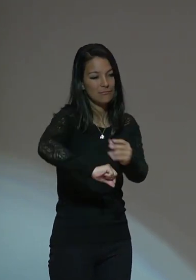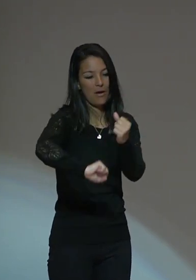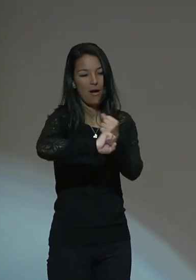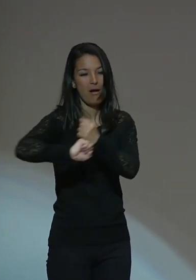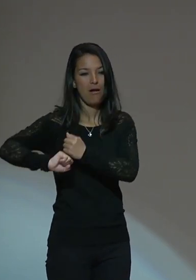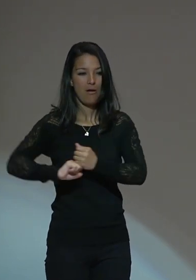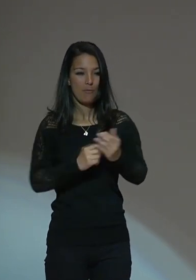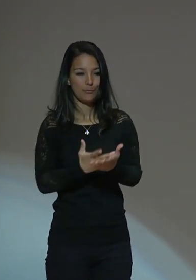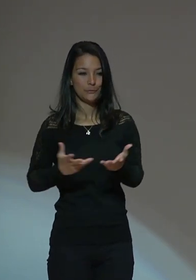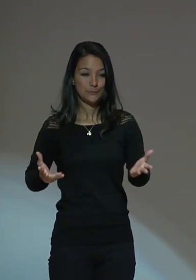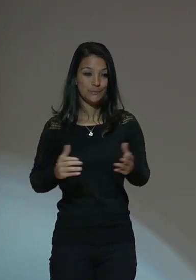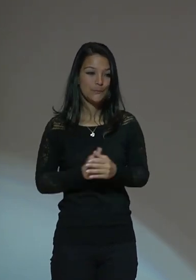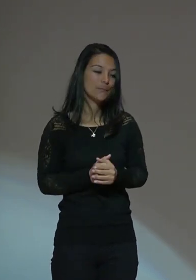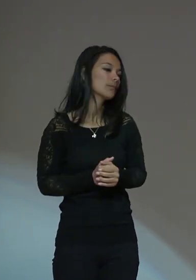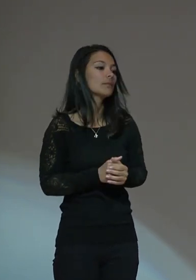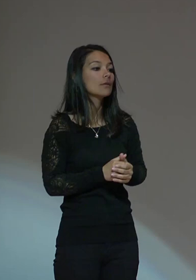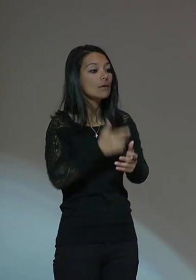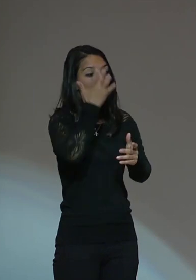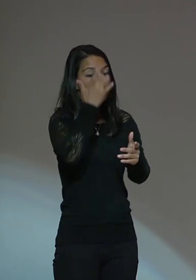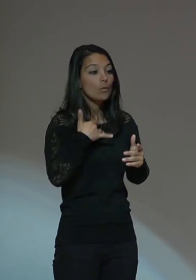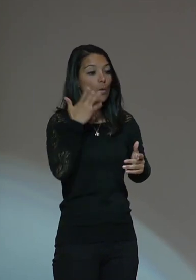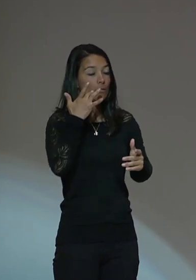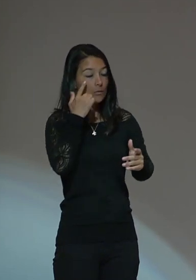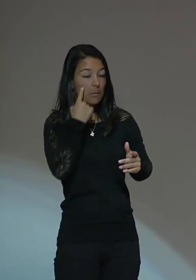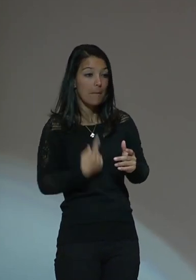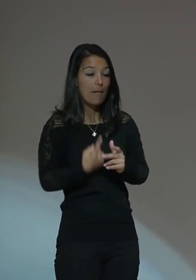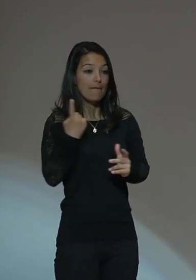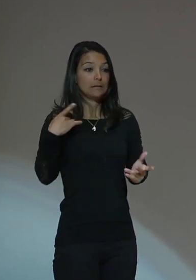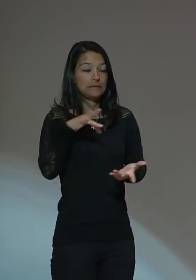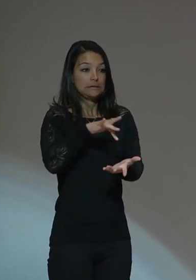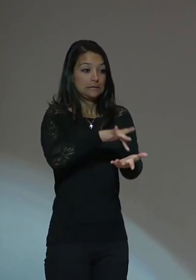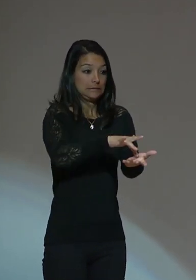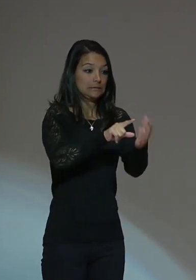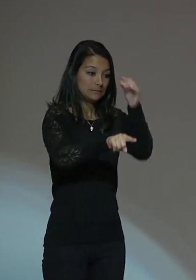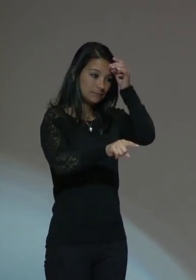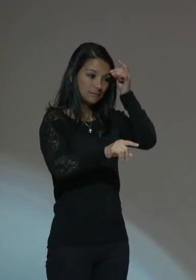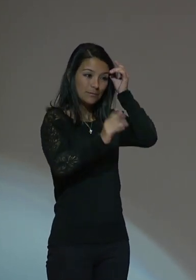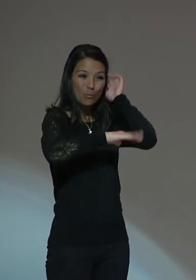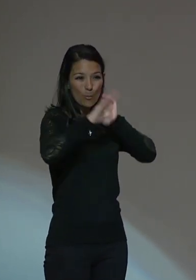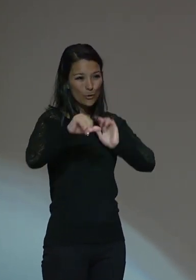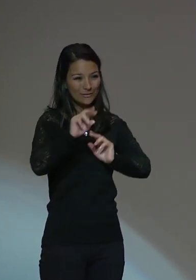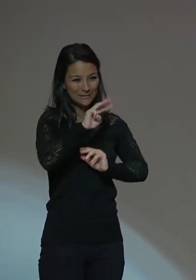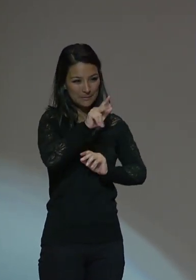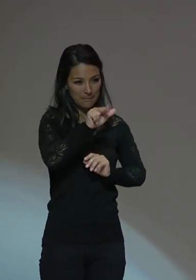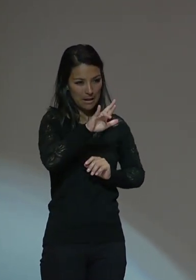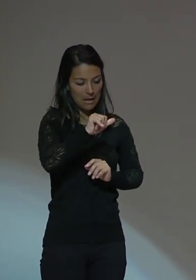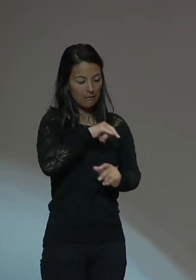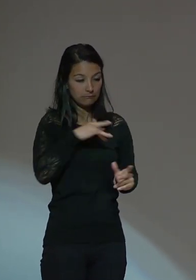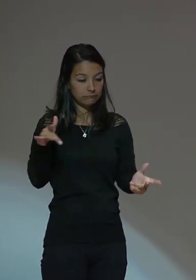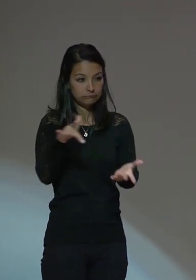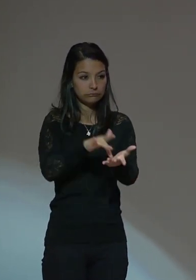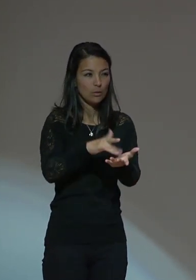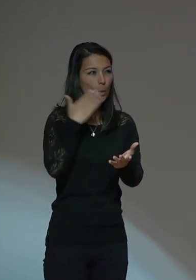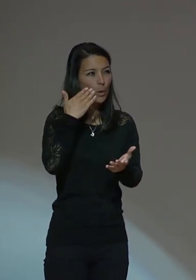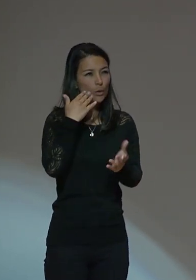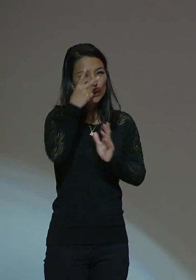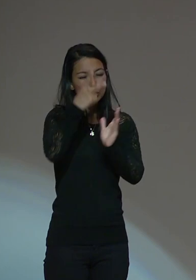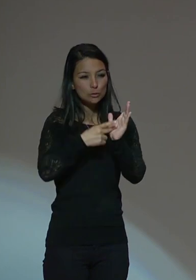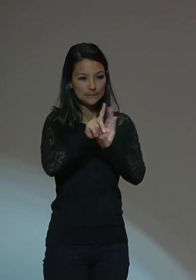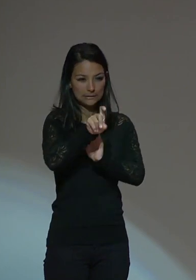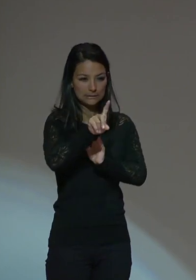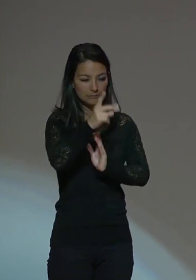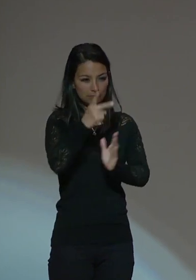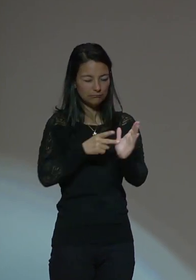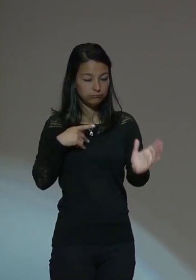Porque cuando yo llegué por primera vez a los Montes de María, en 2006,